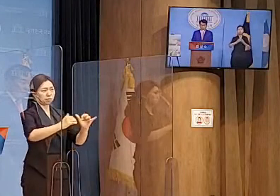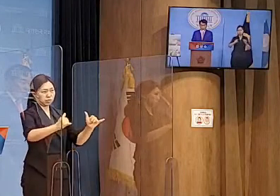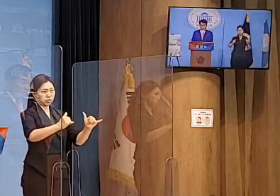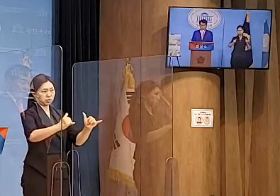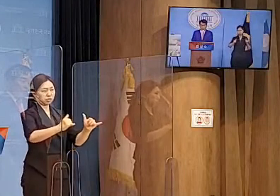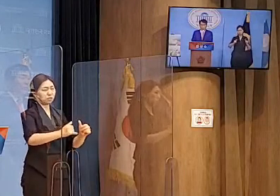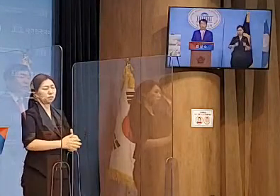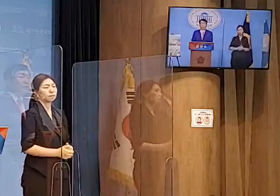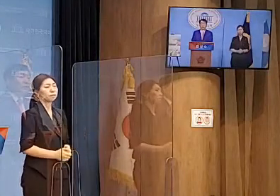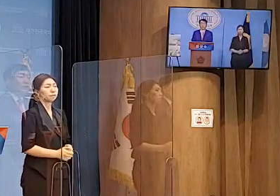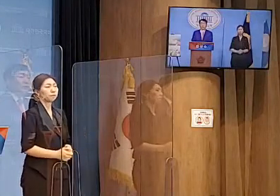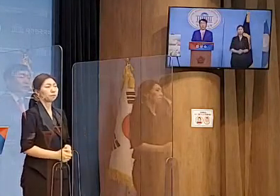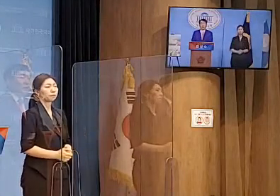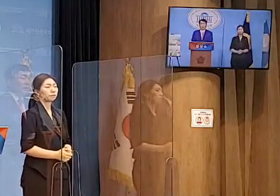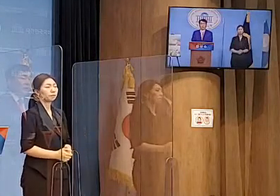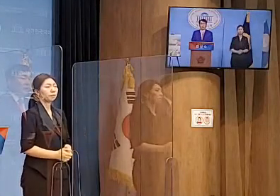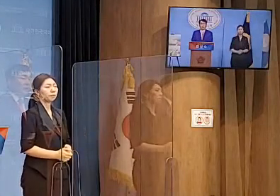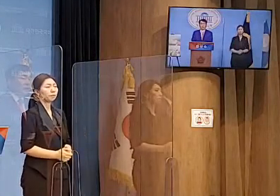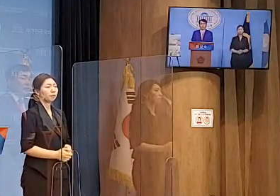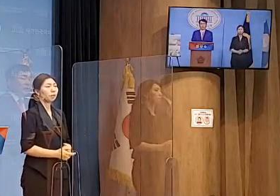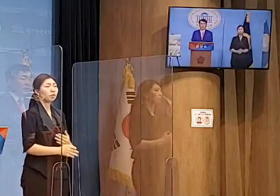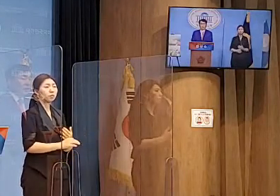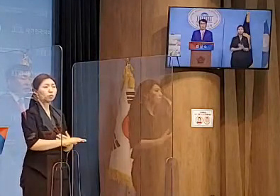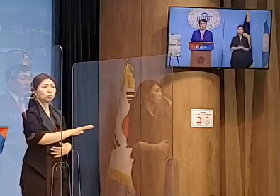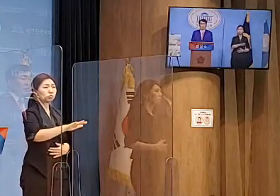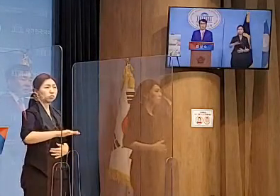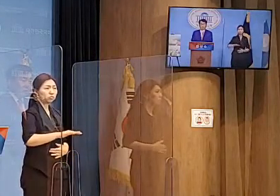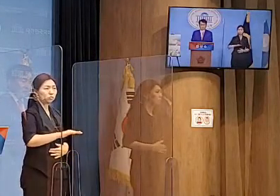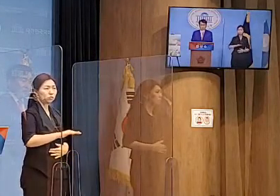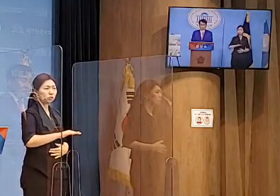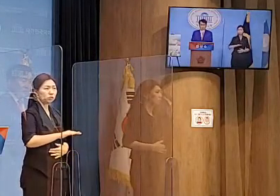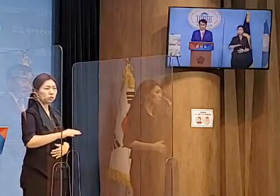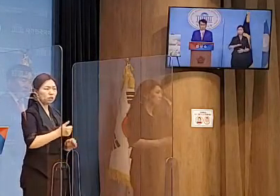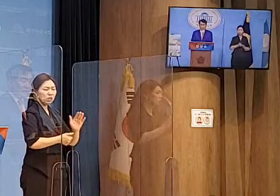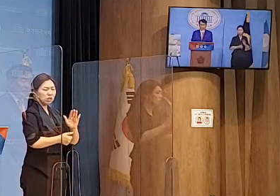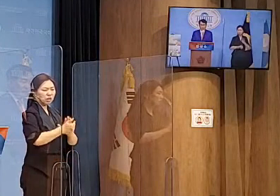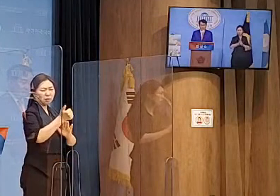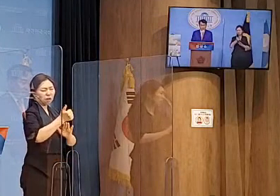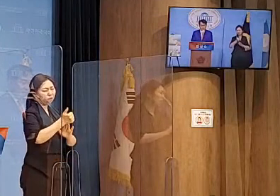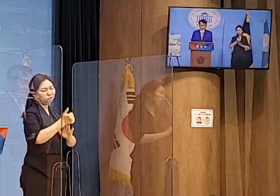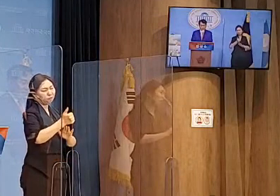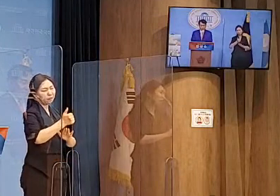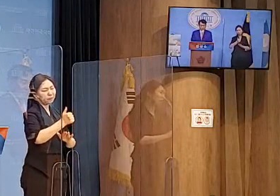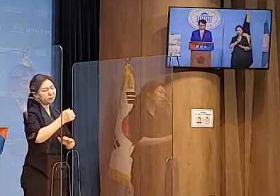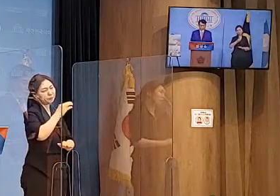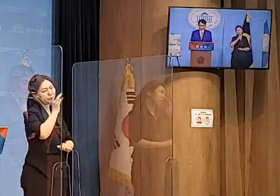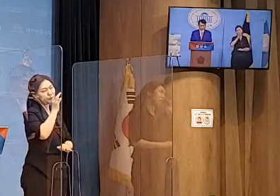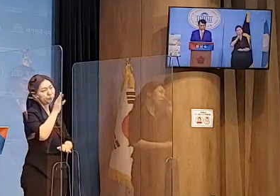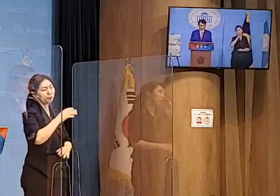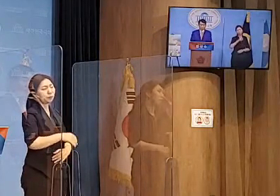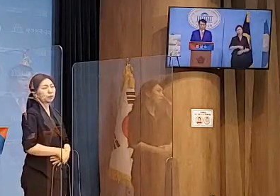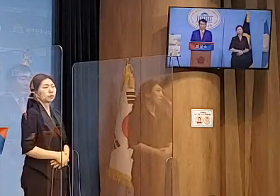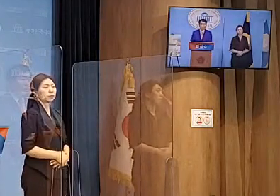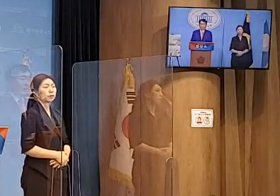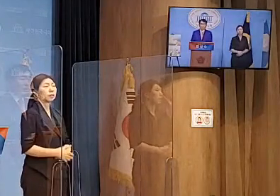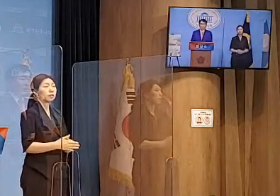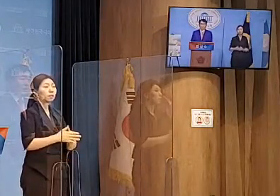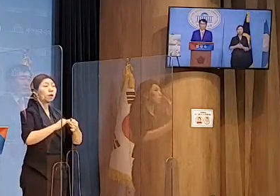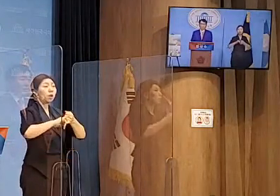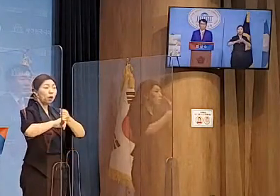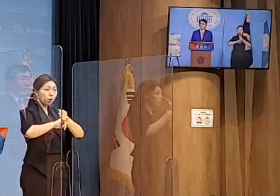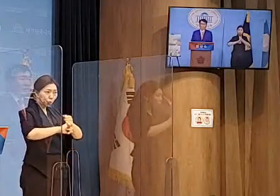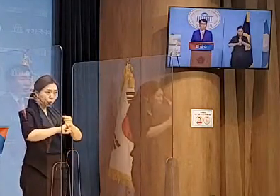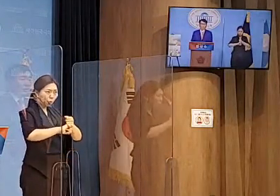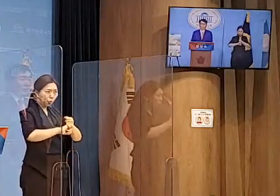것이고 우리는 더 이상의 희망이 없을 것입니다. 그래서 반드시